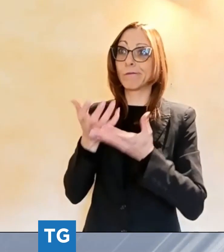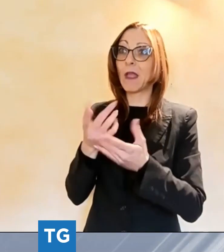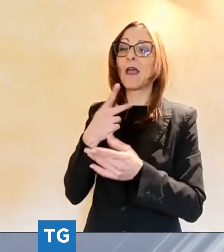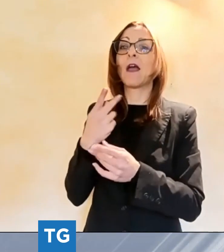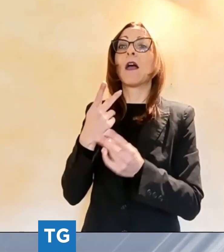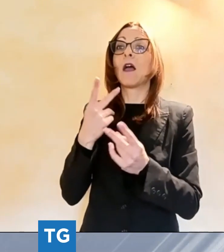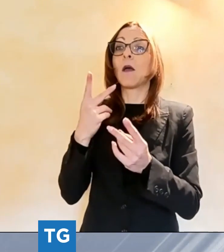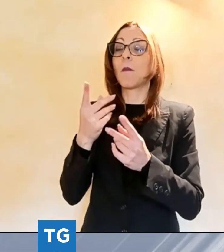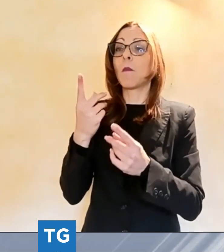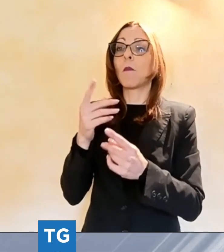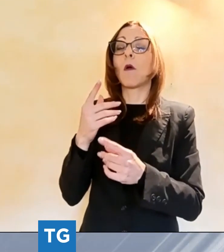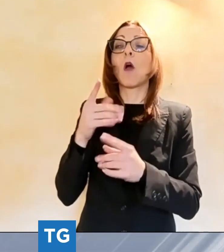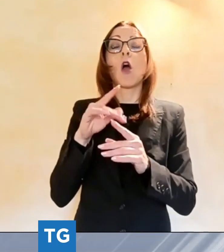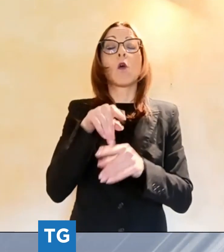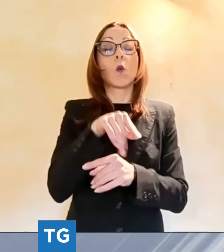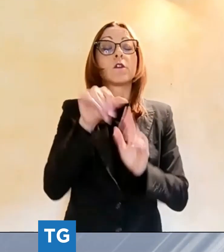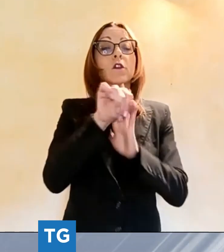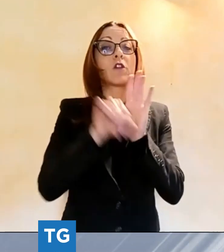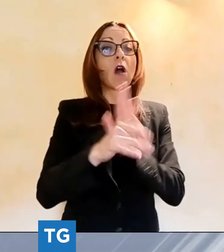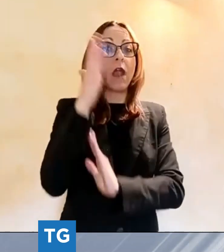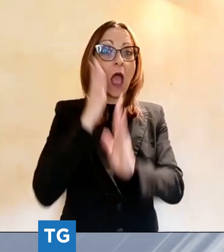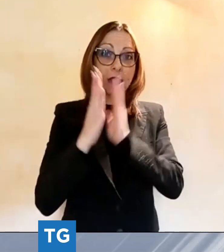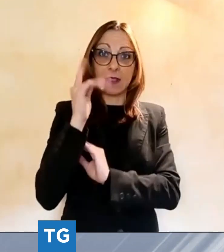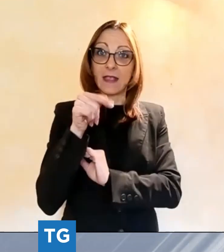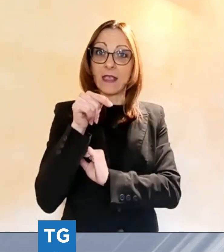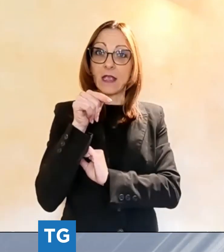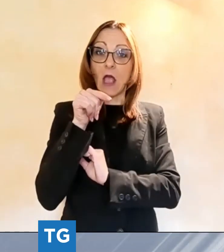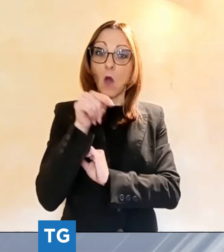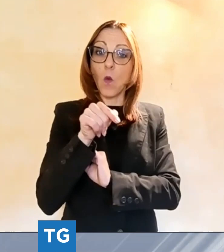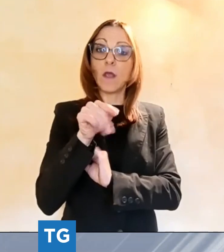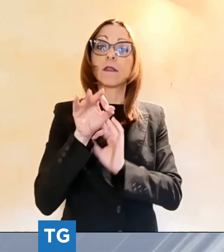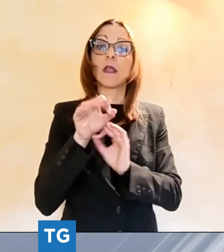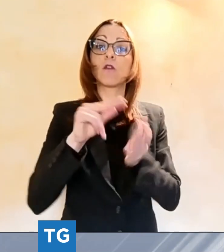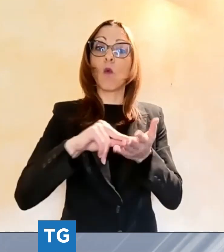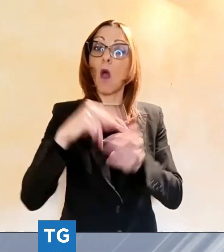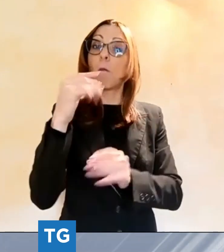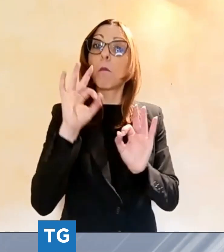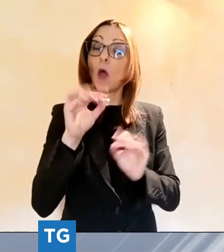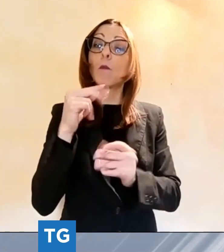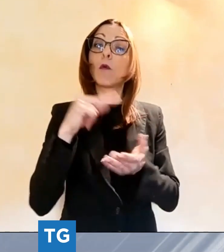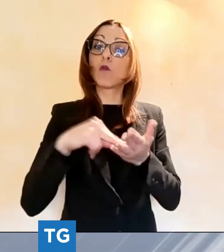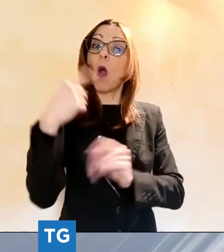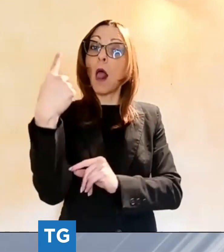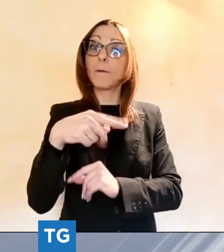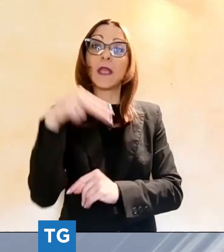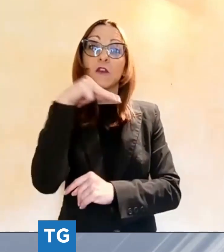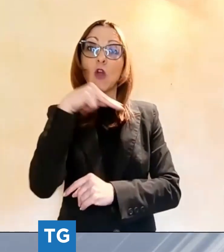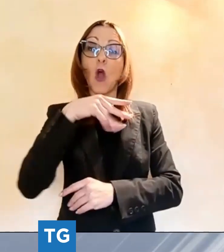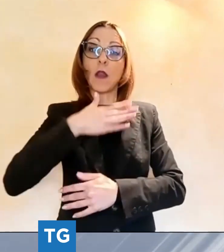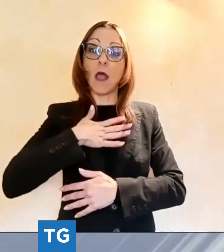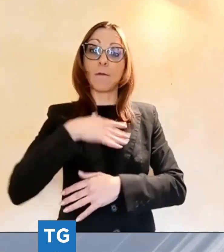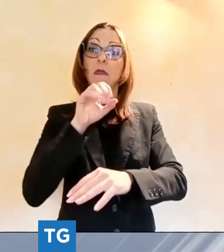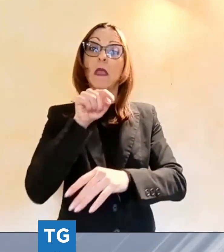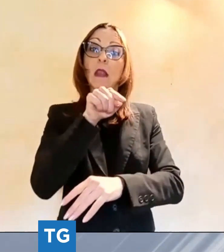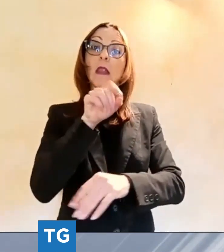scuola dove insegnava la nostra nonna e questo è un ambiente, quello del Pascoli e delle